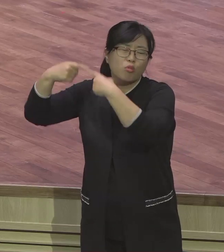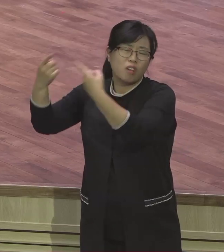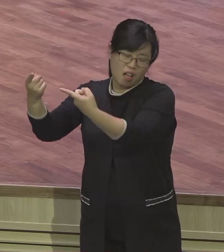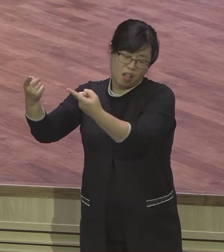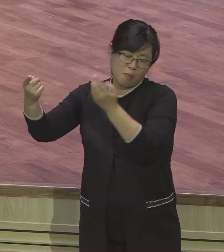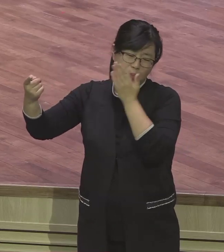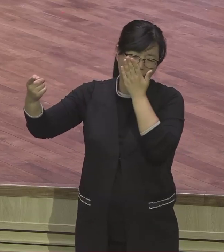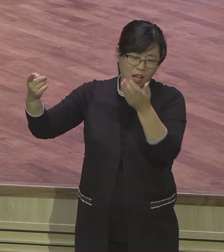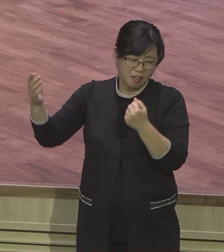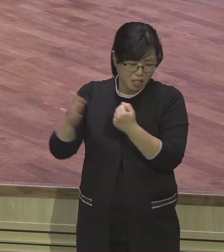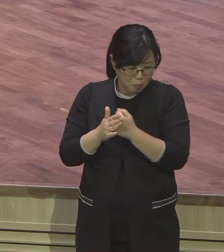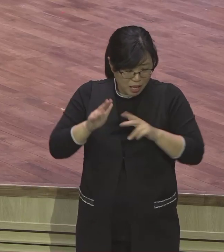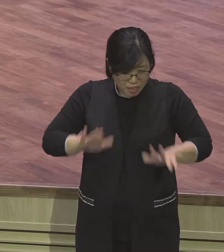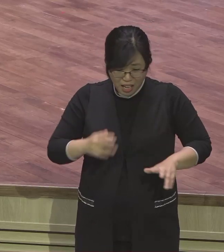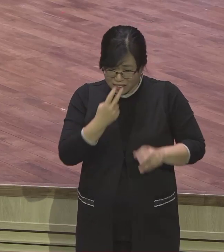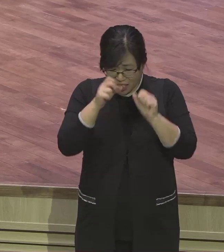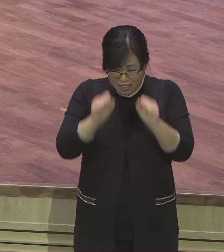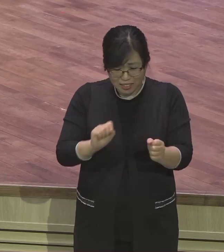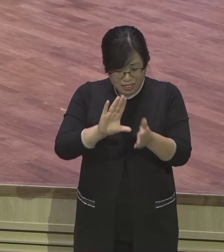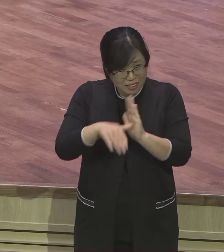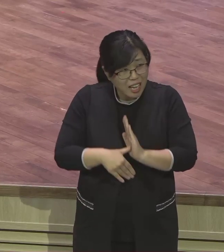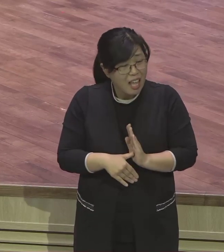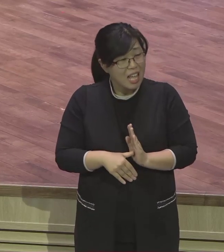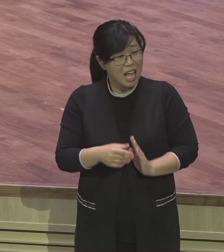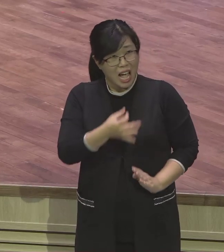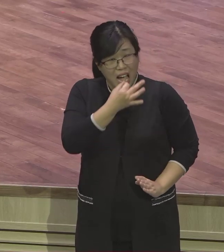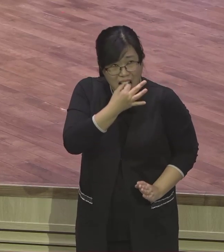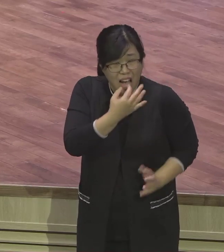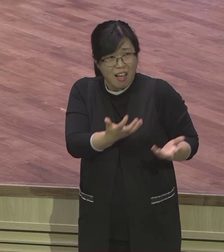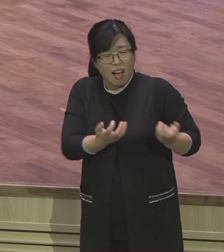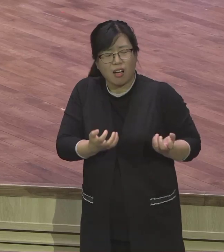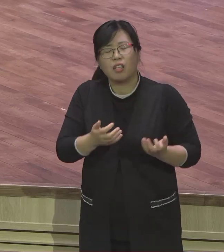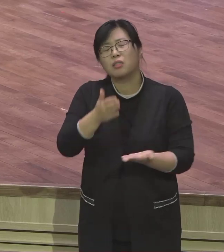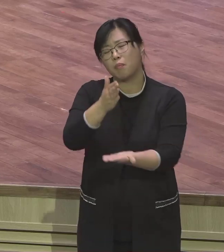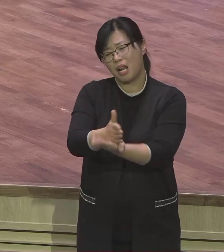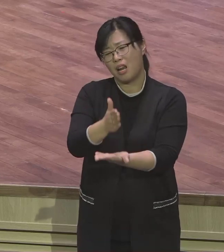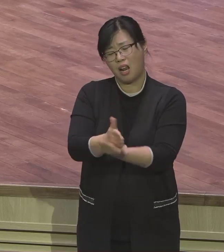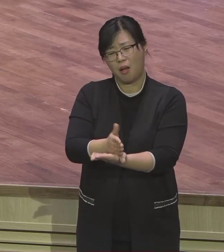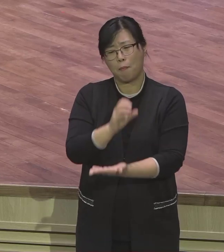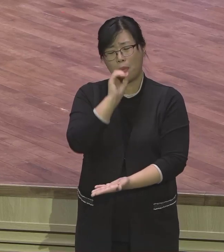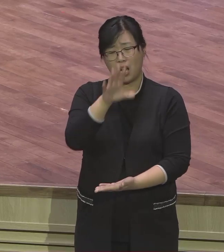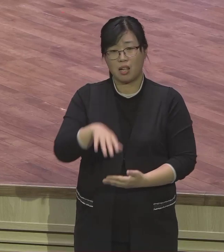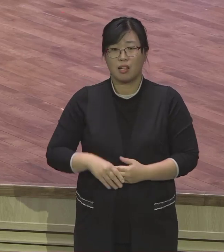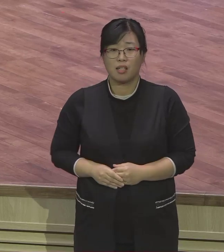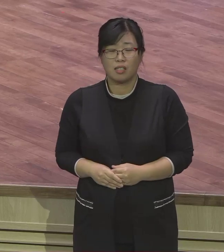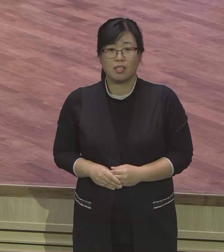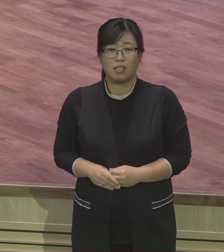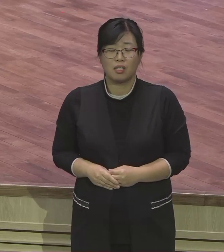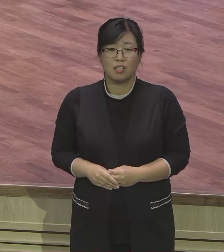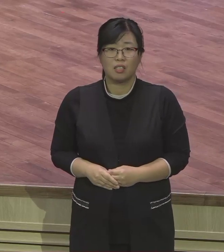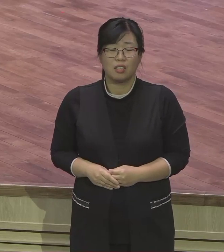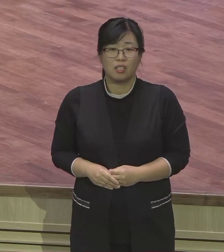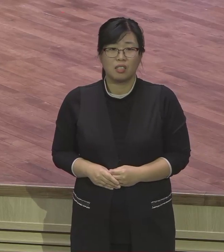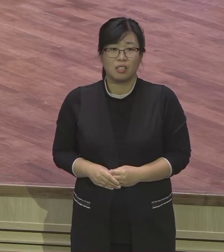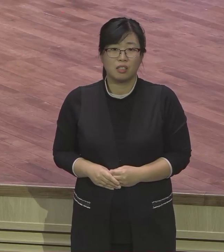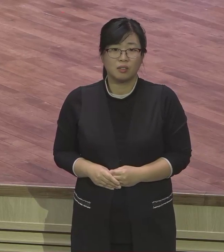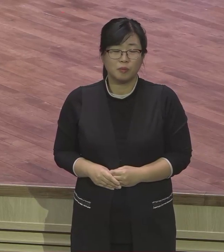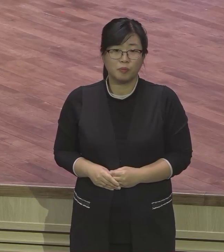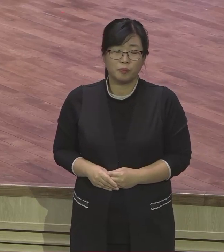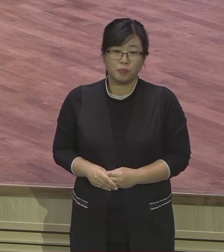말이에요. 지금 요셉의 유언이에요. 이런 수레굽의 시간표가 이스라엘 자손에게 다가오고 있다는 것을